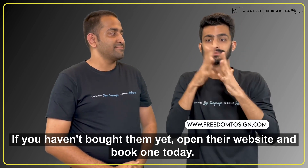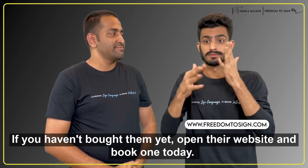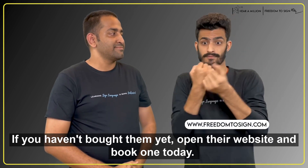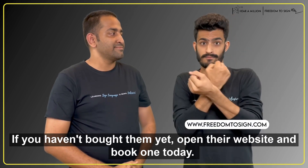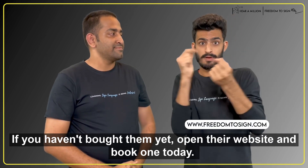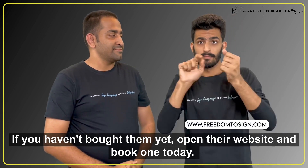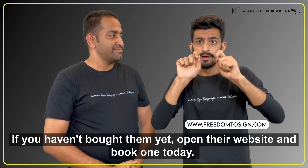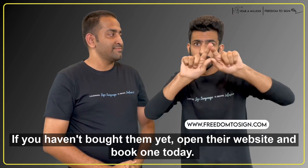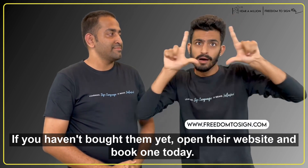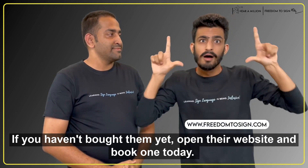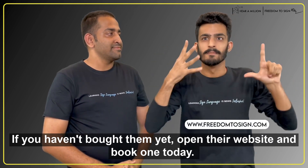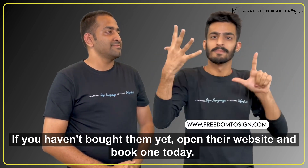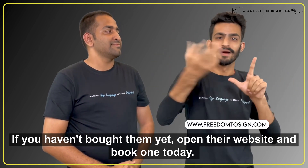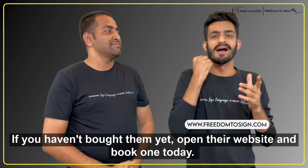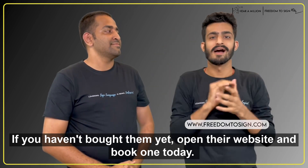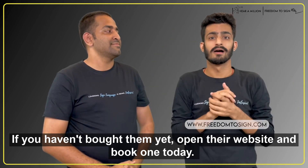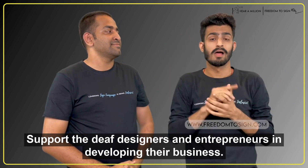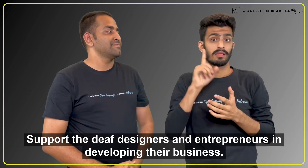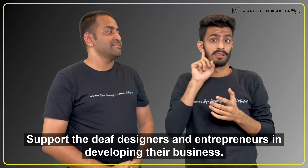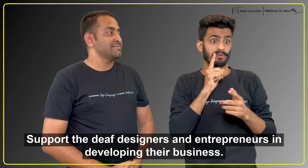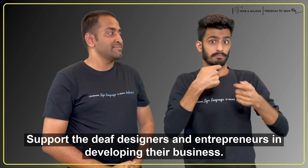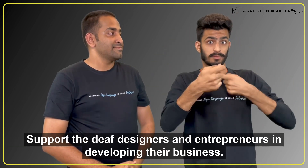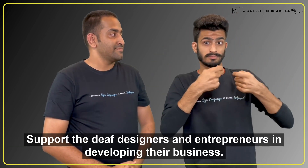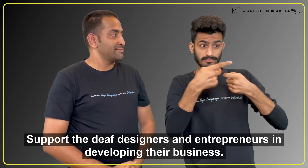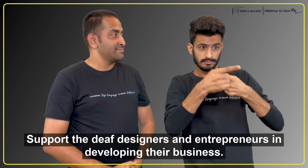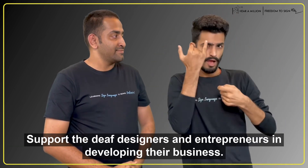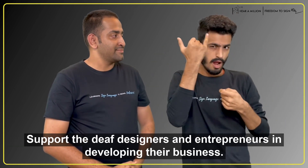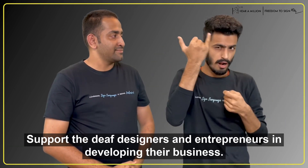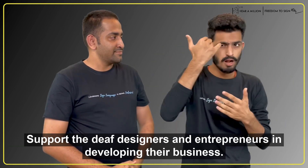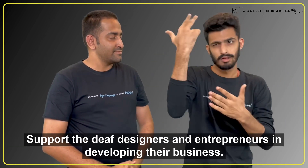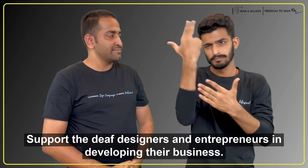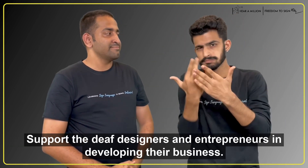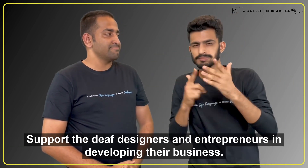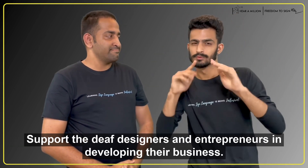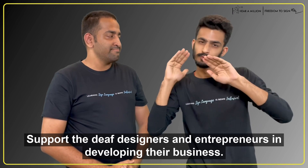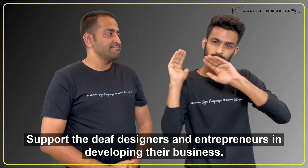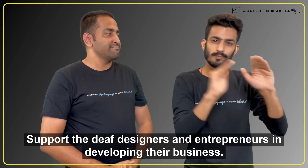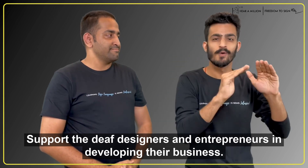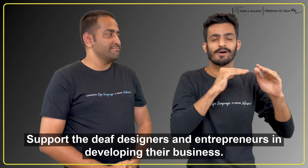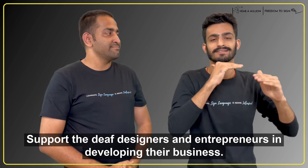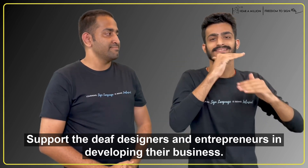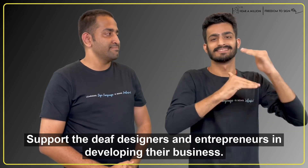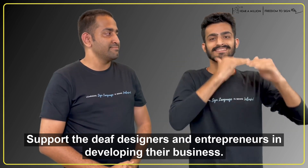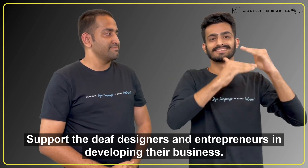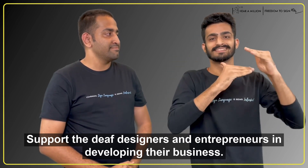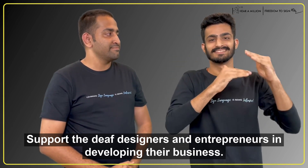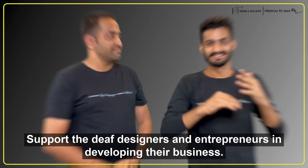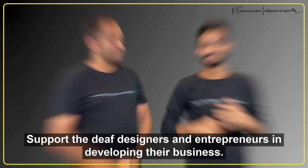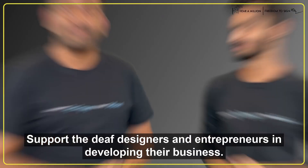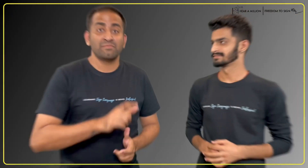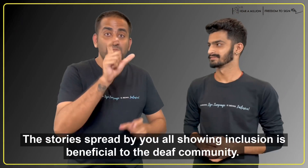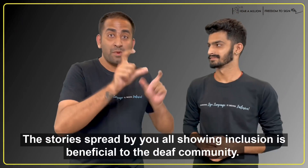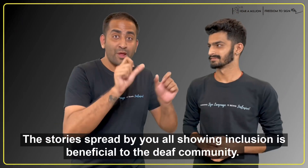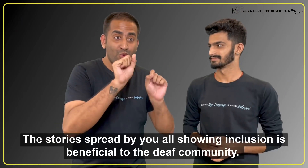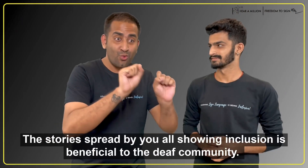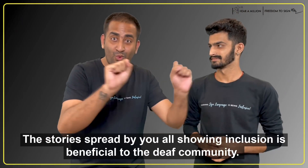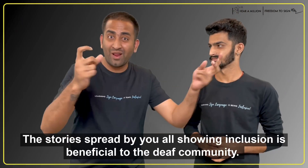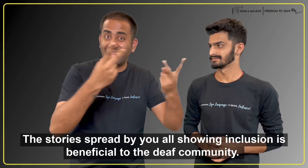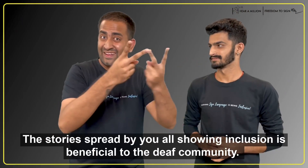ओर्डर करें डेफ डिजाइनर्स और उद्द्यमियों को उनके बिसनस में जरूर सपोर्ट करें ये जो इंक्लूज़न स्टोरी आप